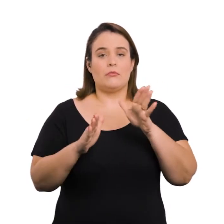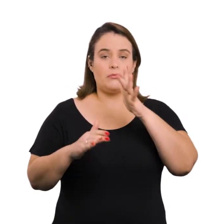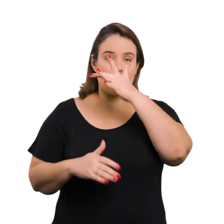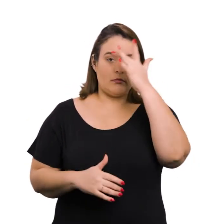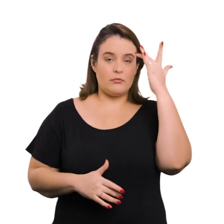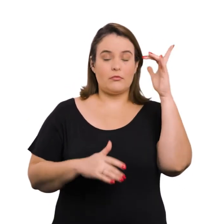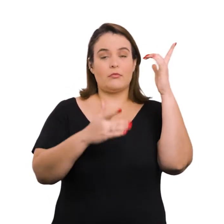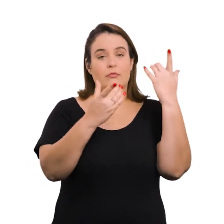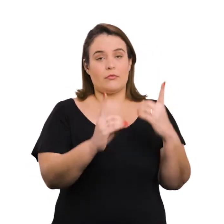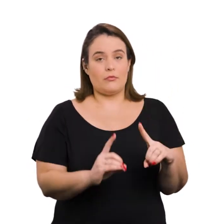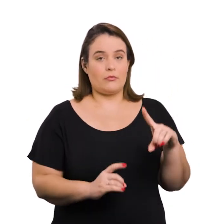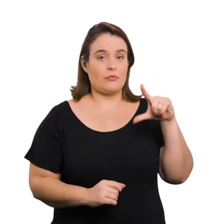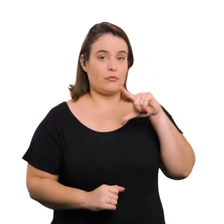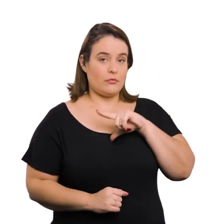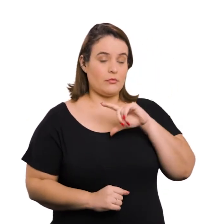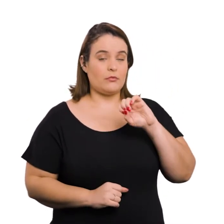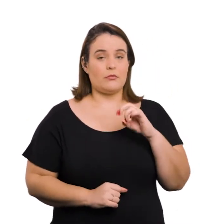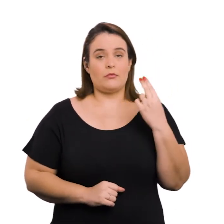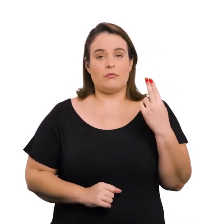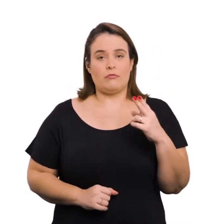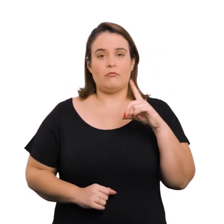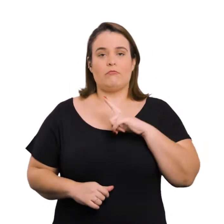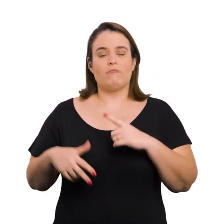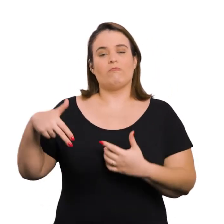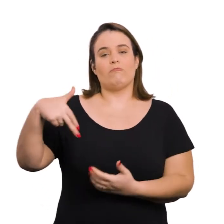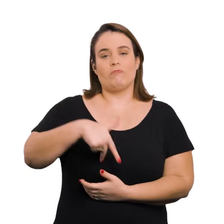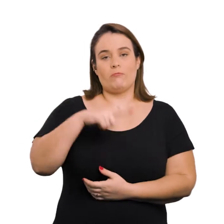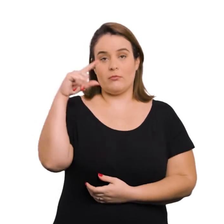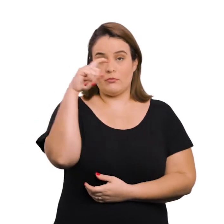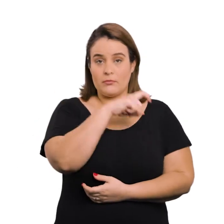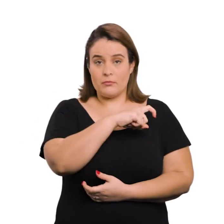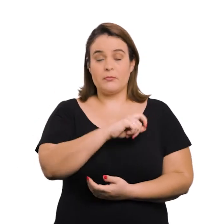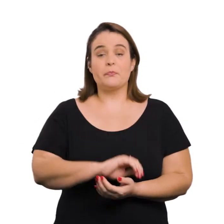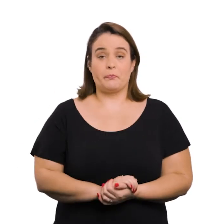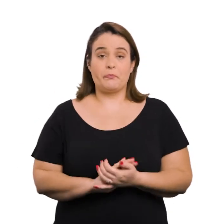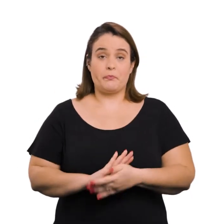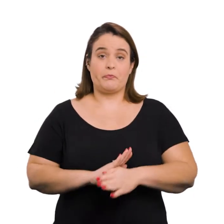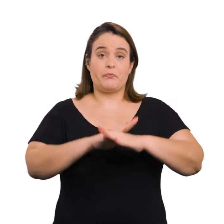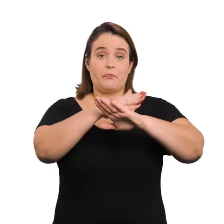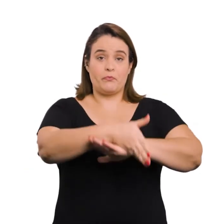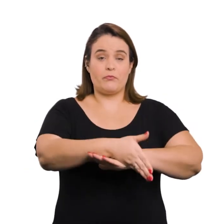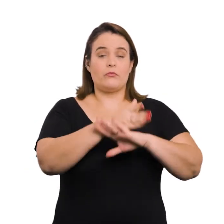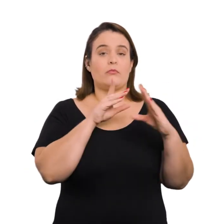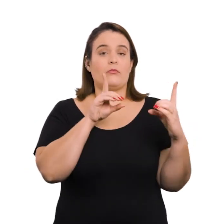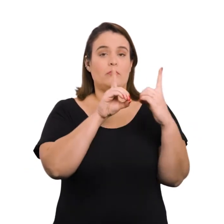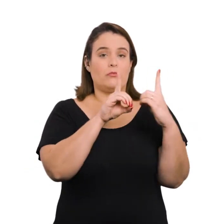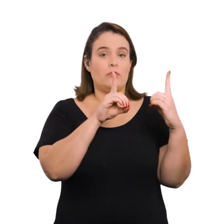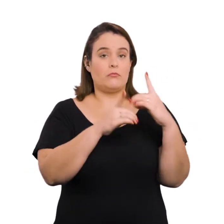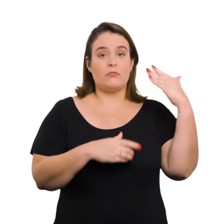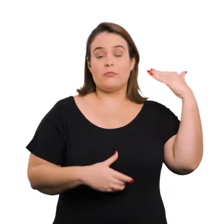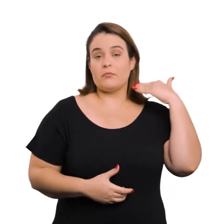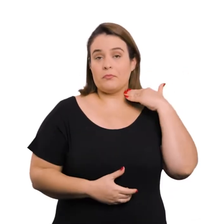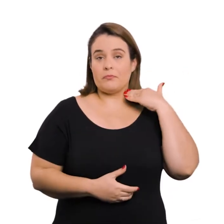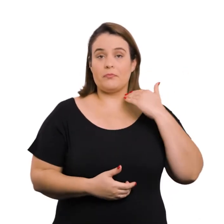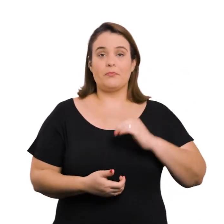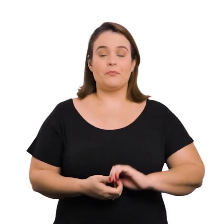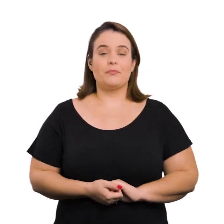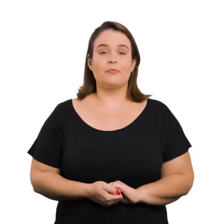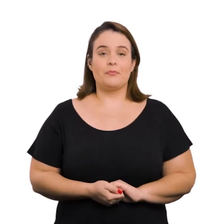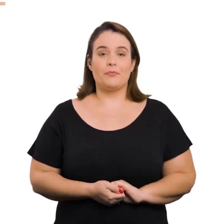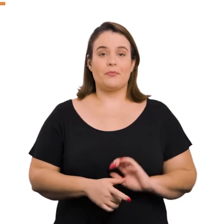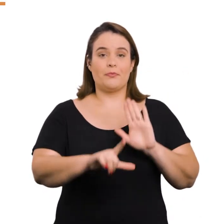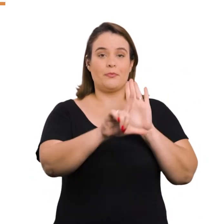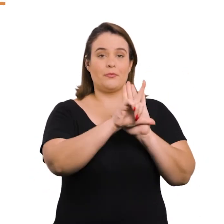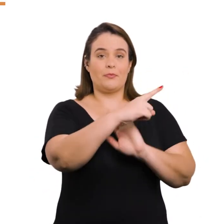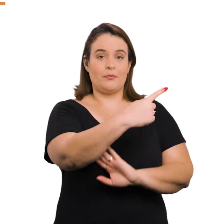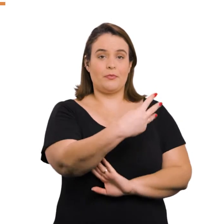acessibilidade de pessoas portadoras de deficiência ou com mobilidade reduzida aos equipamentos de autoatendimento bancário.